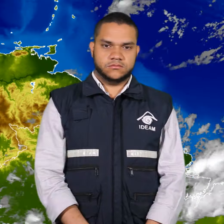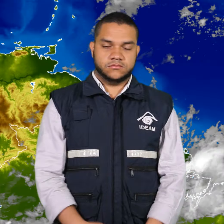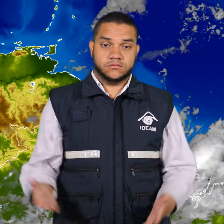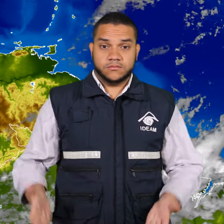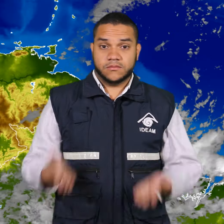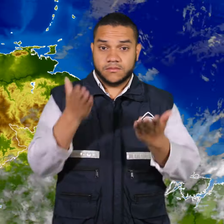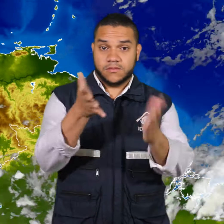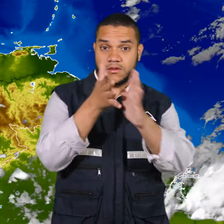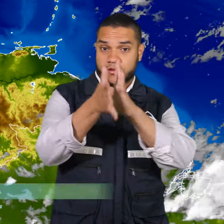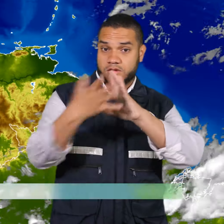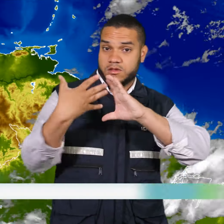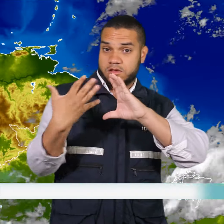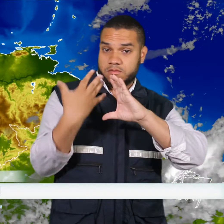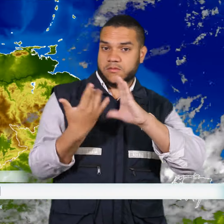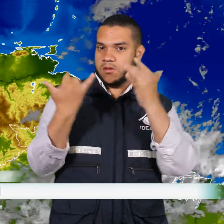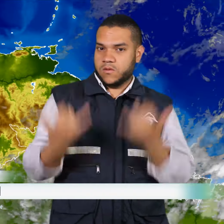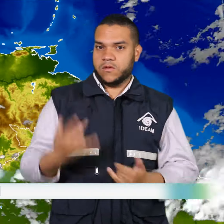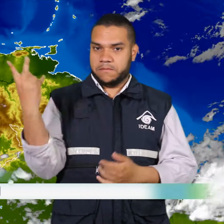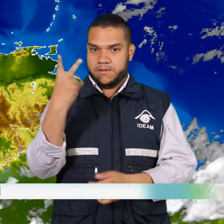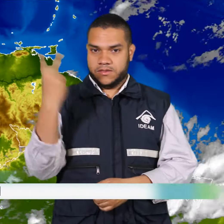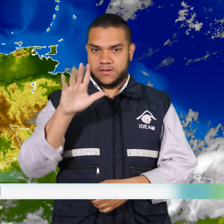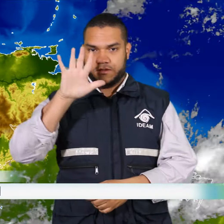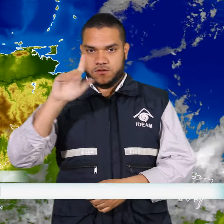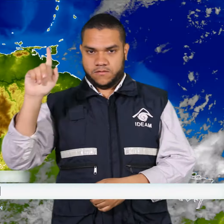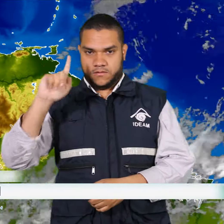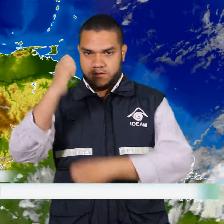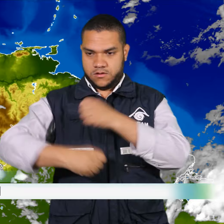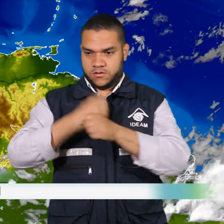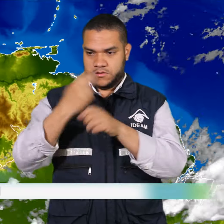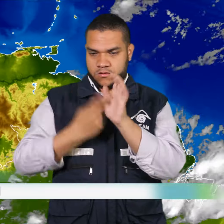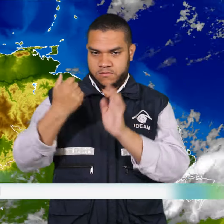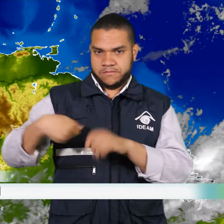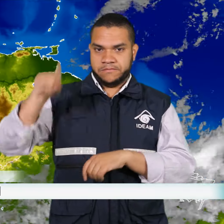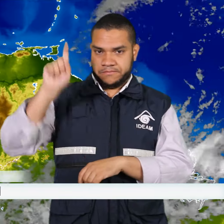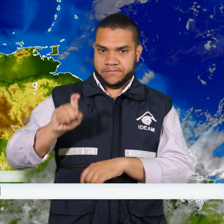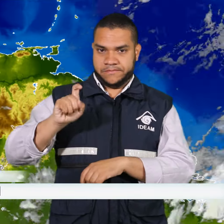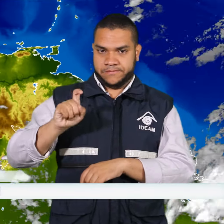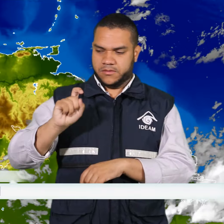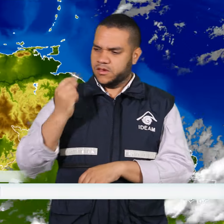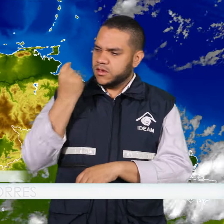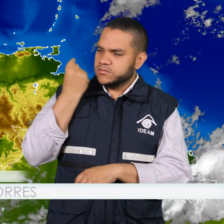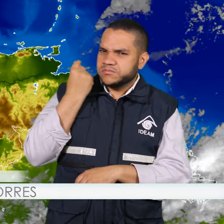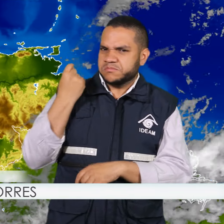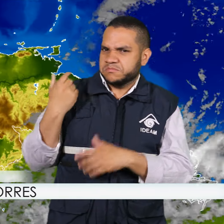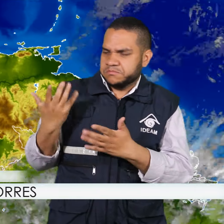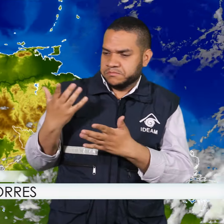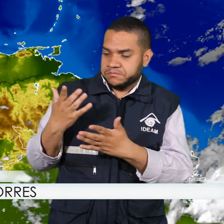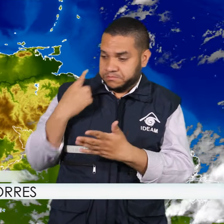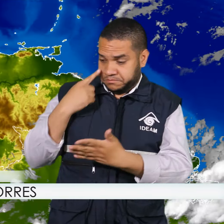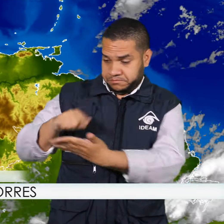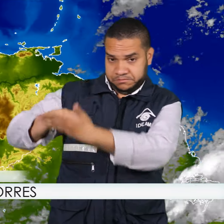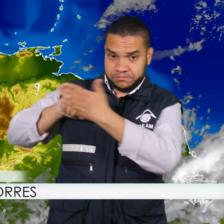Bienvenidos al pronóstico del estado del tiempo por hoy viernes 5 de febrero de 2016 en las últimas horas en gran parte del norte del